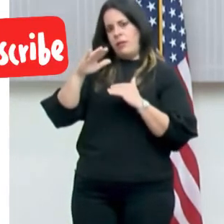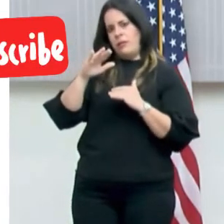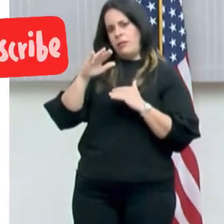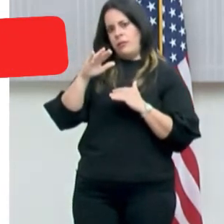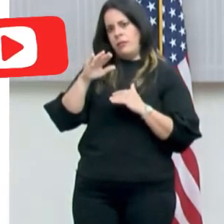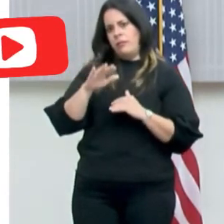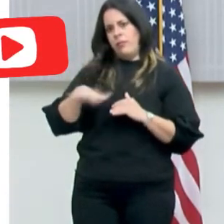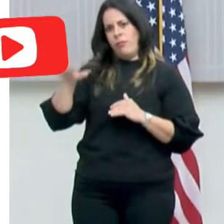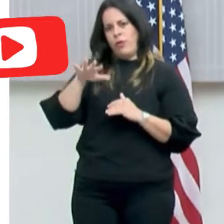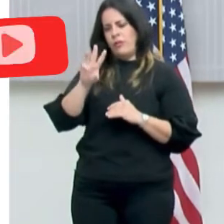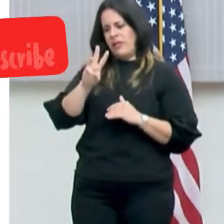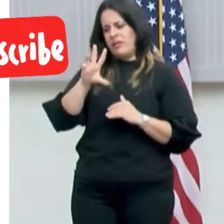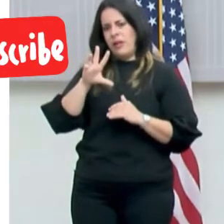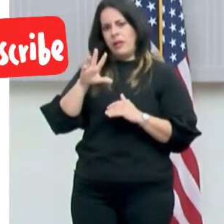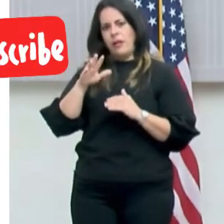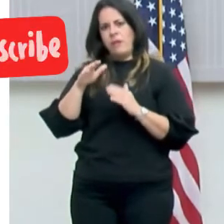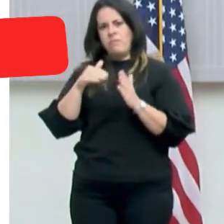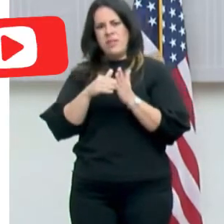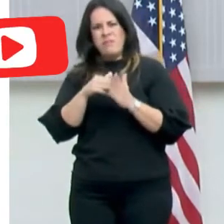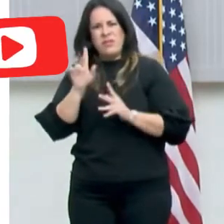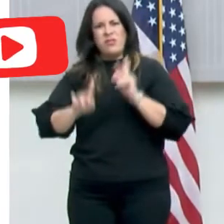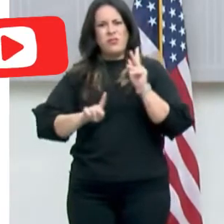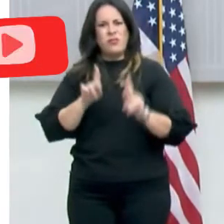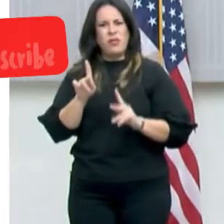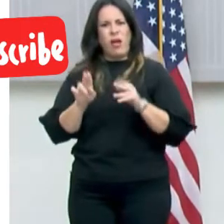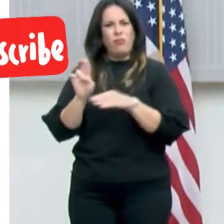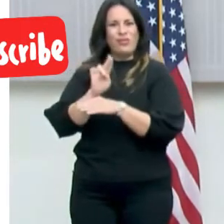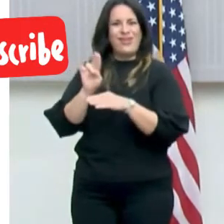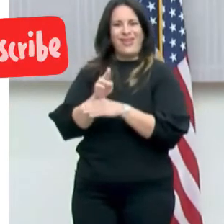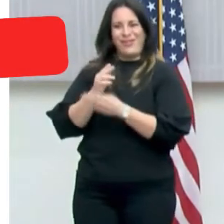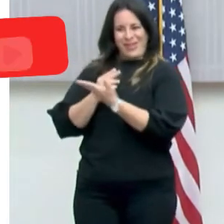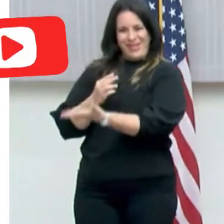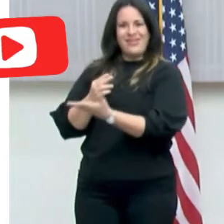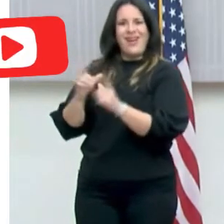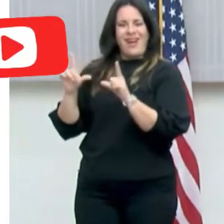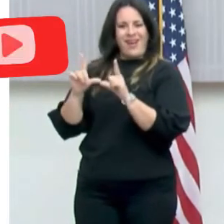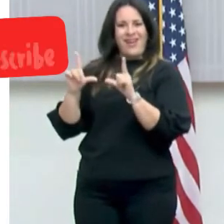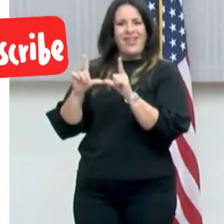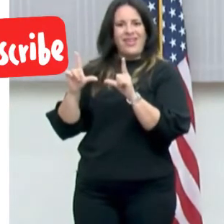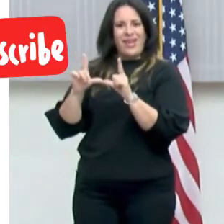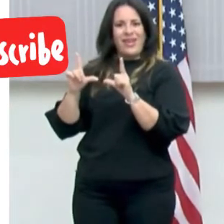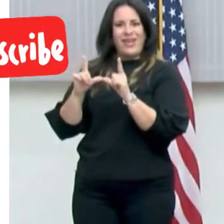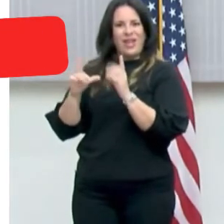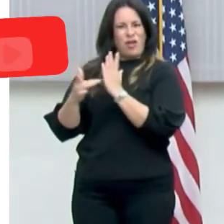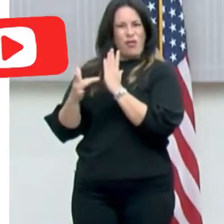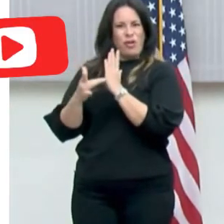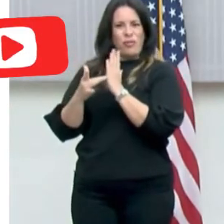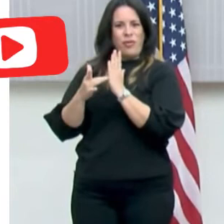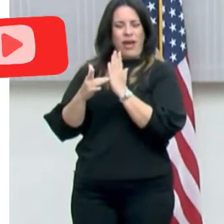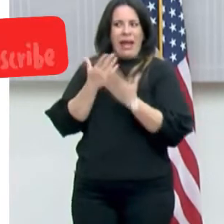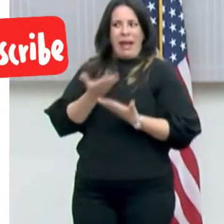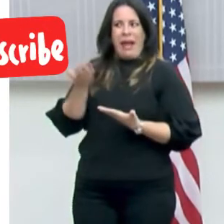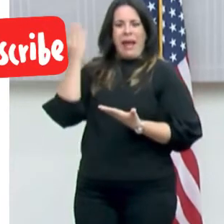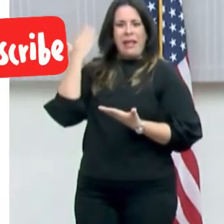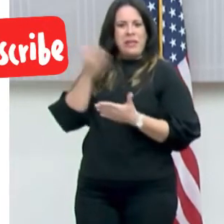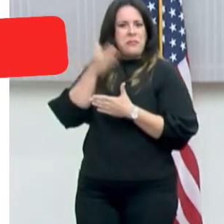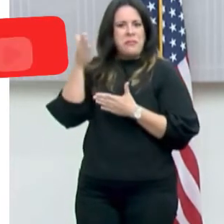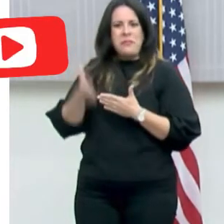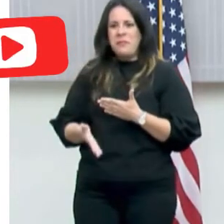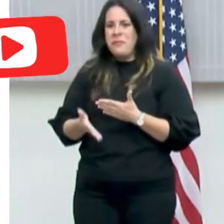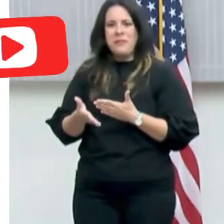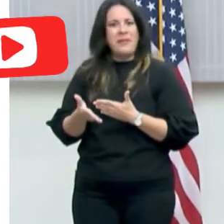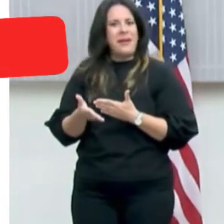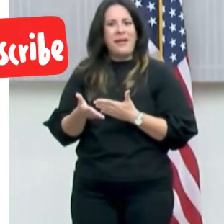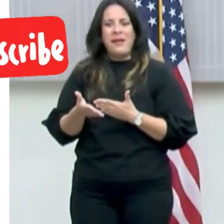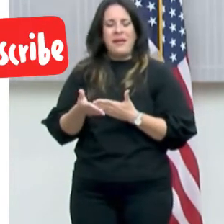mil personas utilizando esa identificación. Nunca antes en el gobierno no